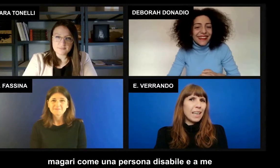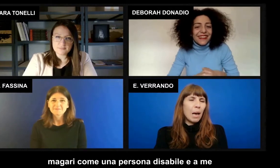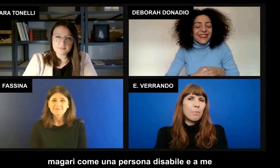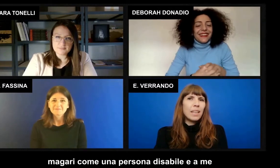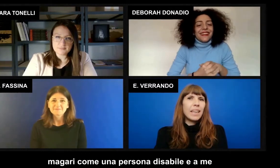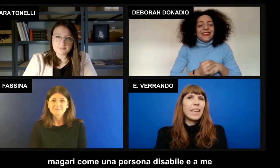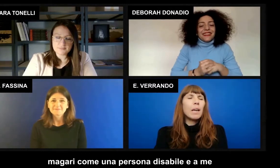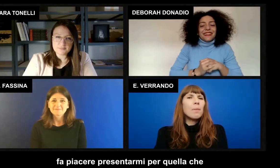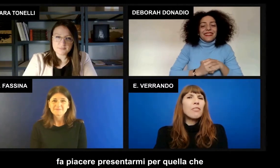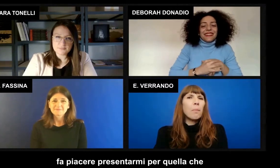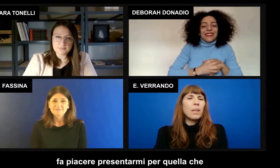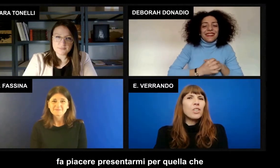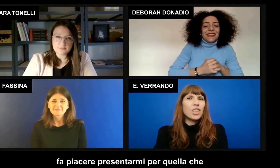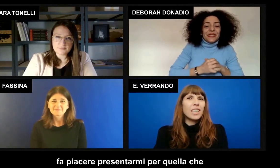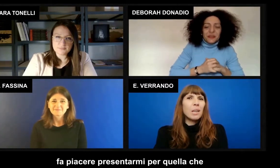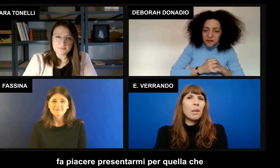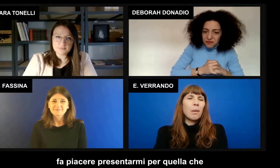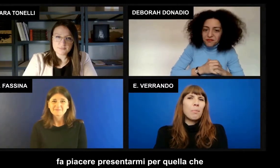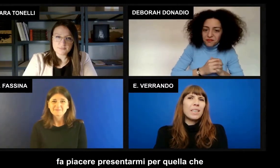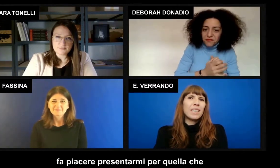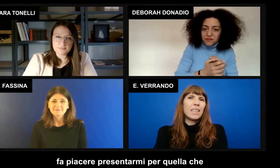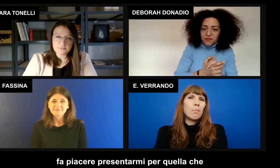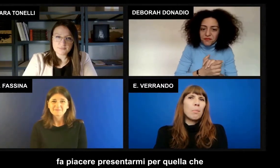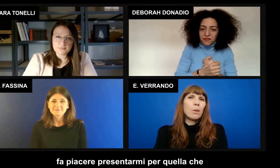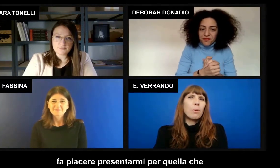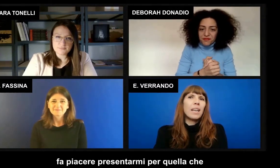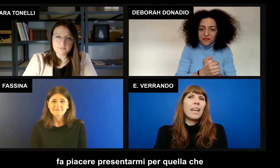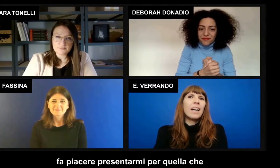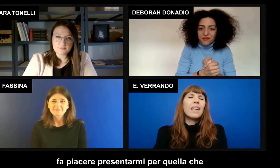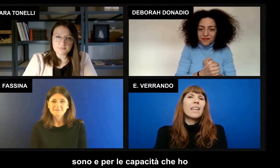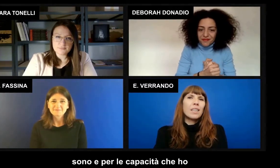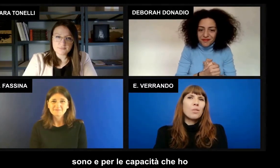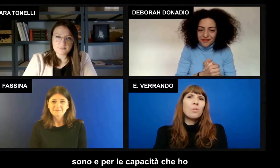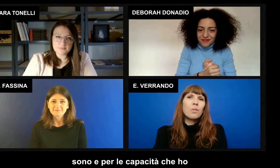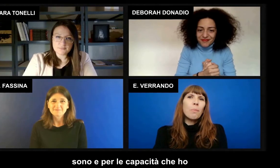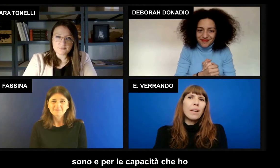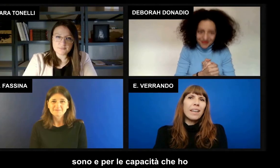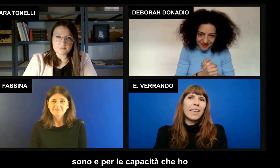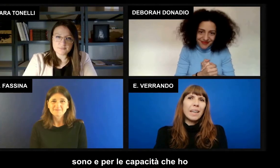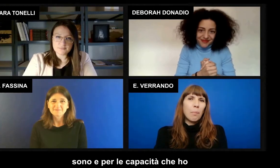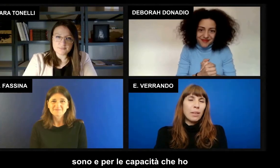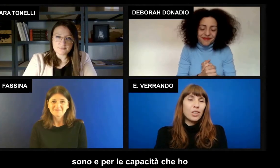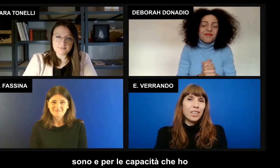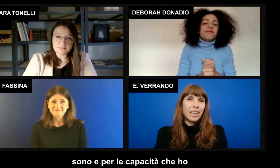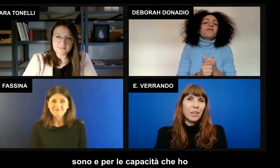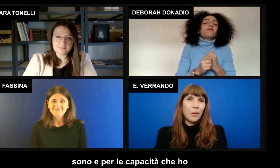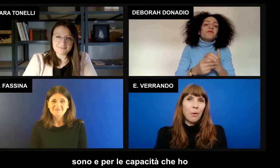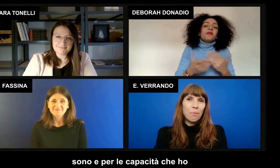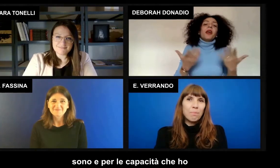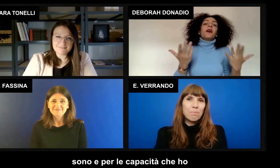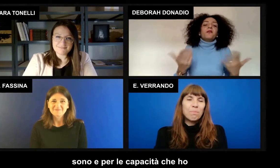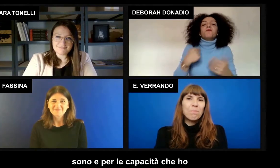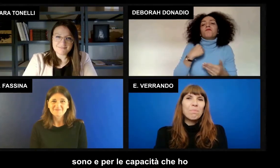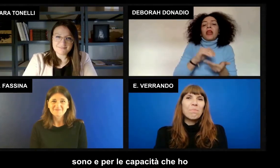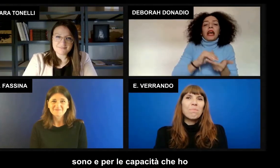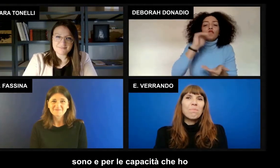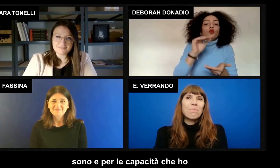disabile e a me fa piacere presentarmi per quella che sono e per le capacità che ho.